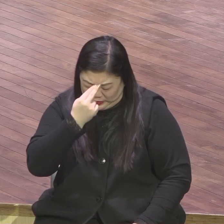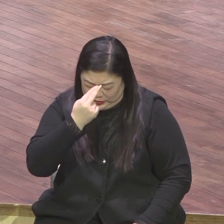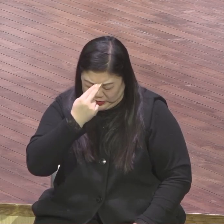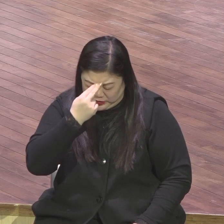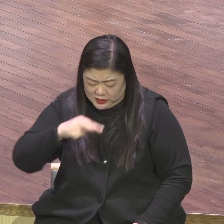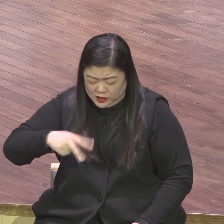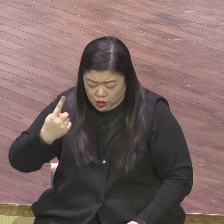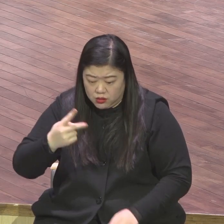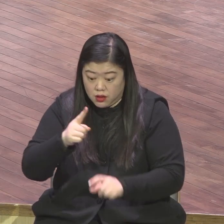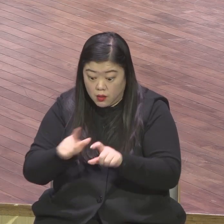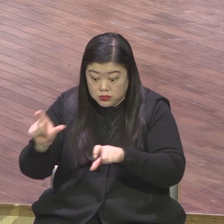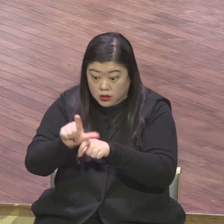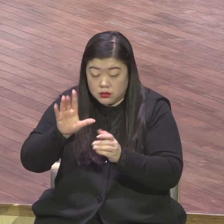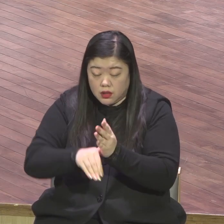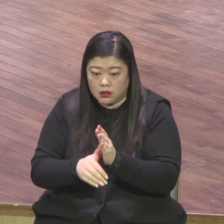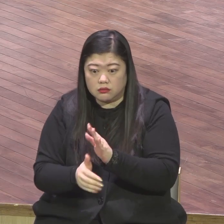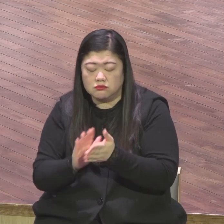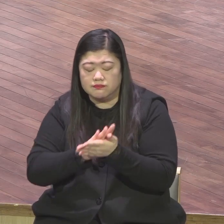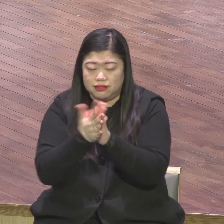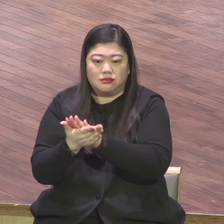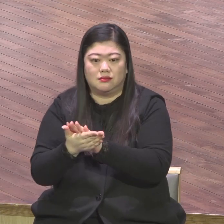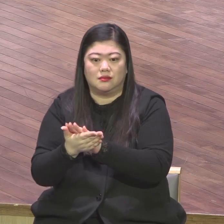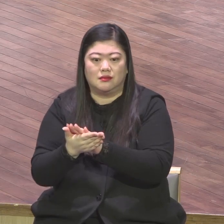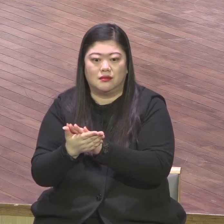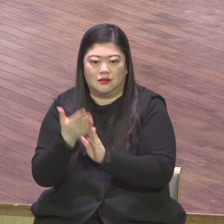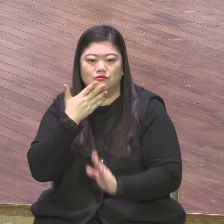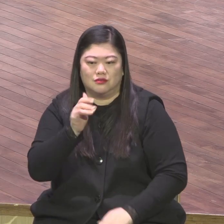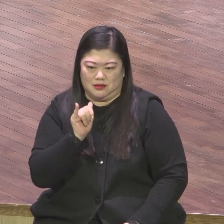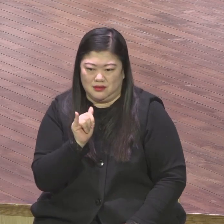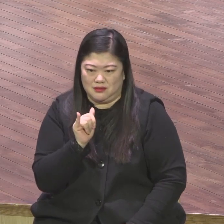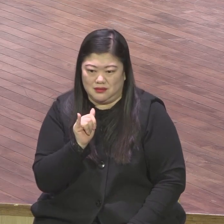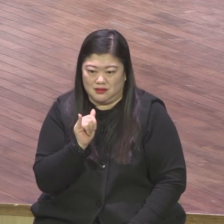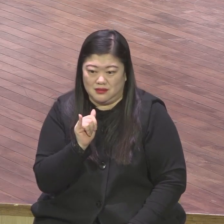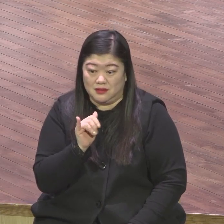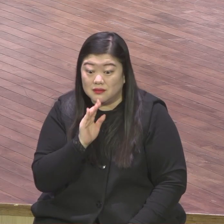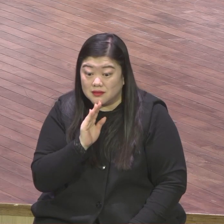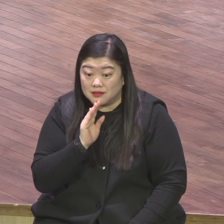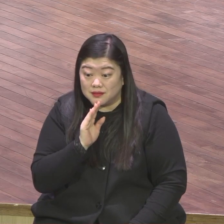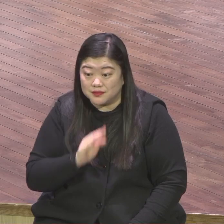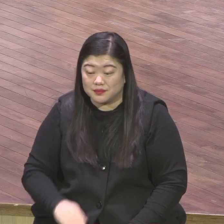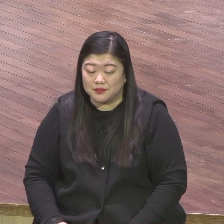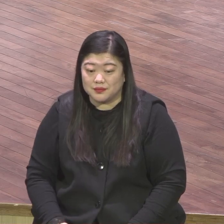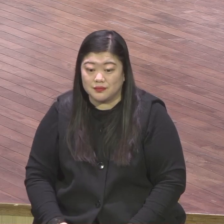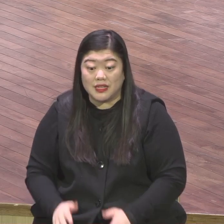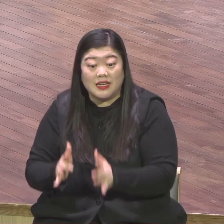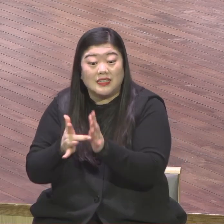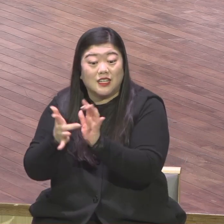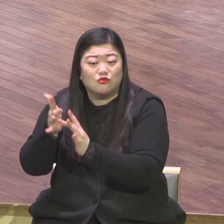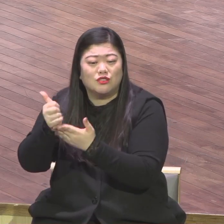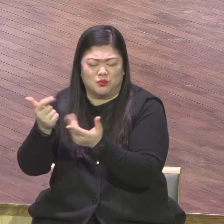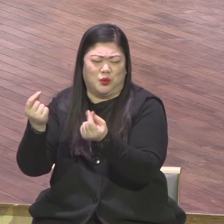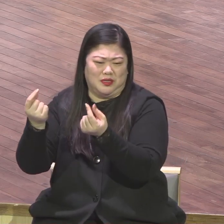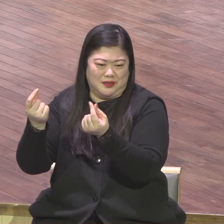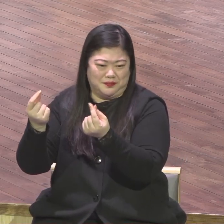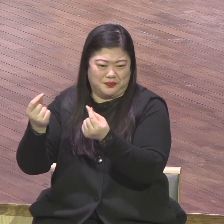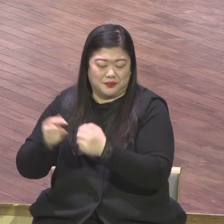변화가 시작될 것이다 사실 예수님도요 한 번 더의 힘